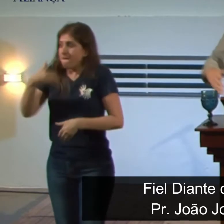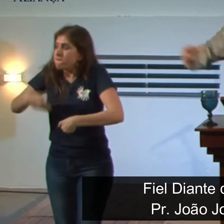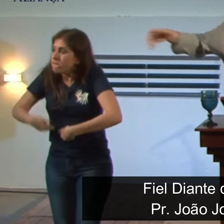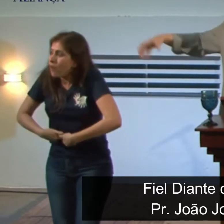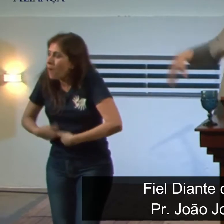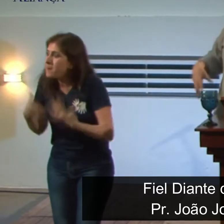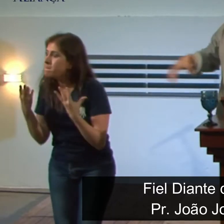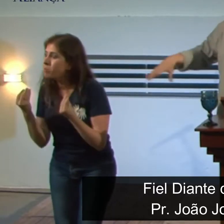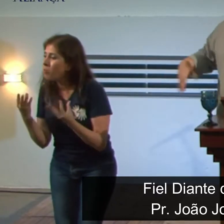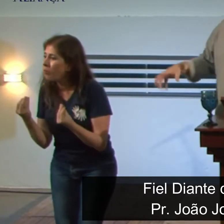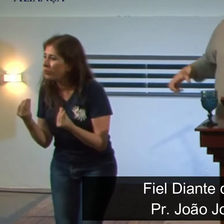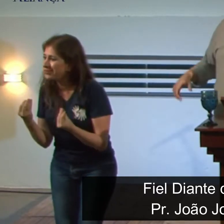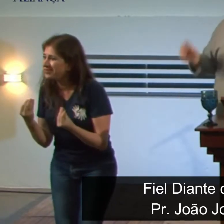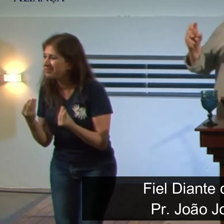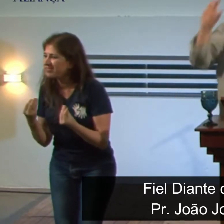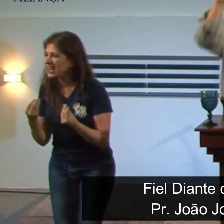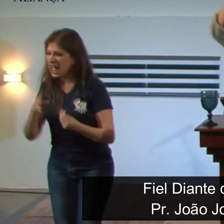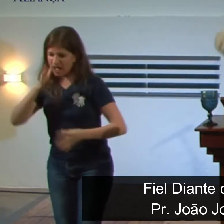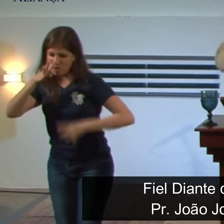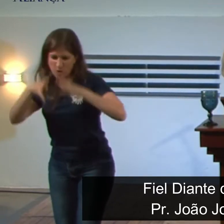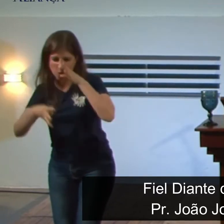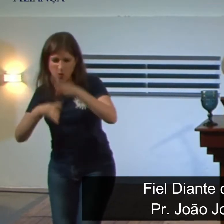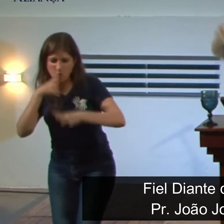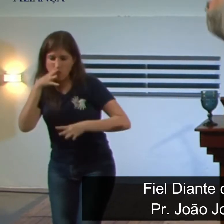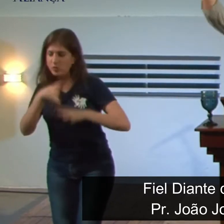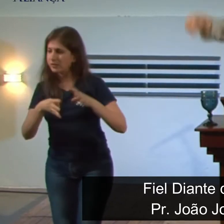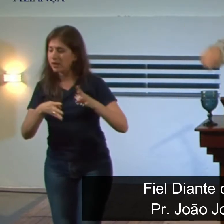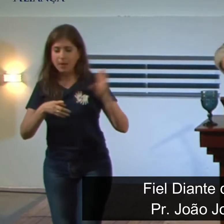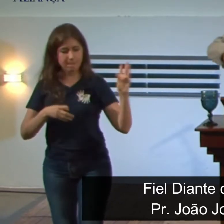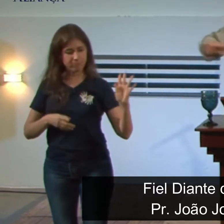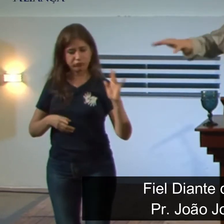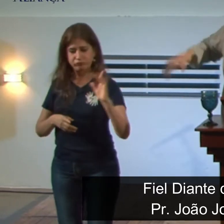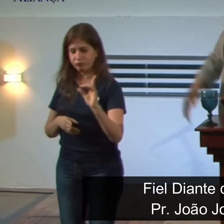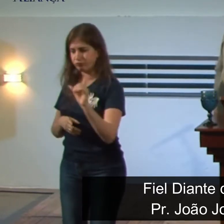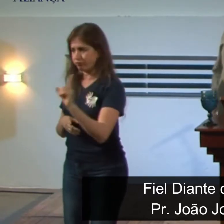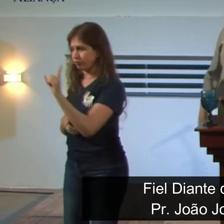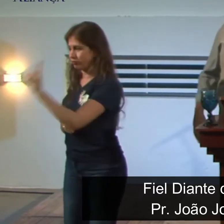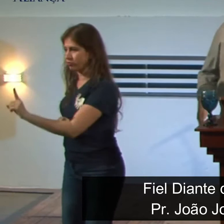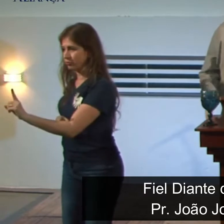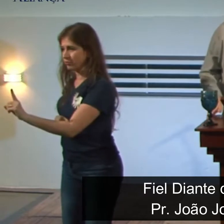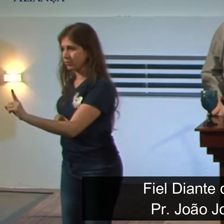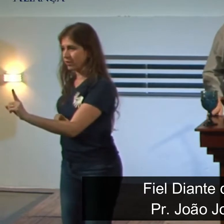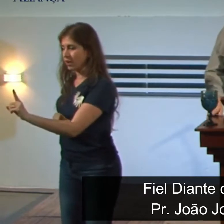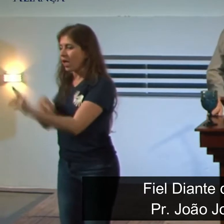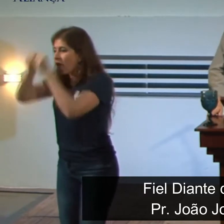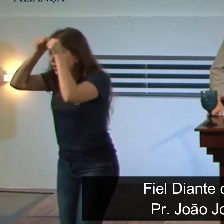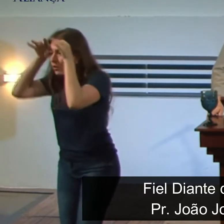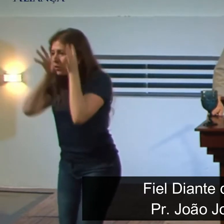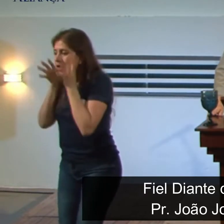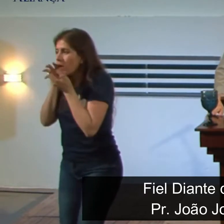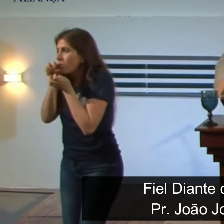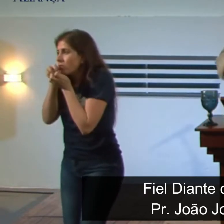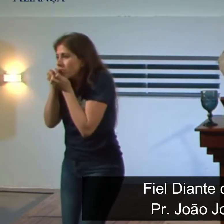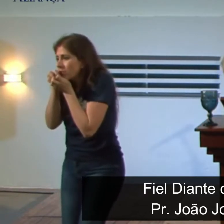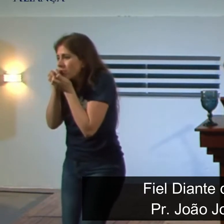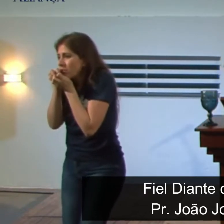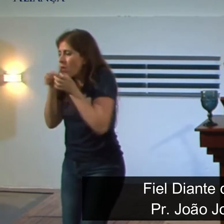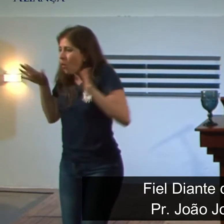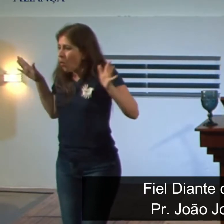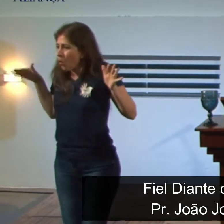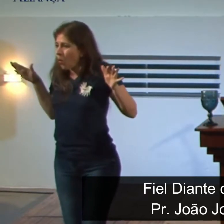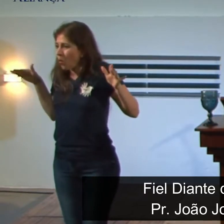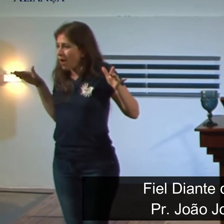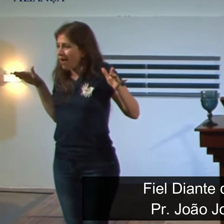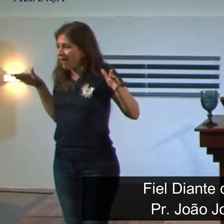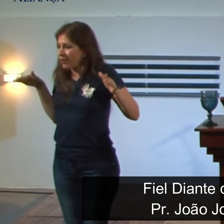muita fome, e aqueles acusadores, esses sim, foram para dentro, e antes de cair no fundo, eles já estavam sendo atacados pelos leões, e Daniel